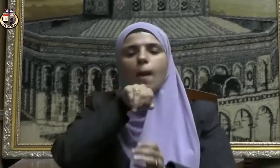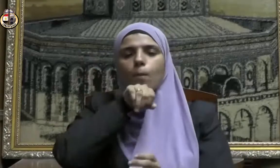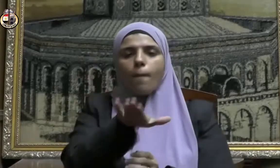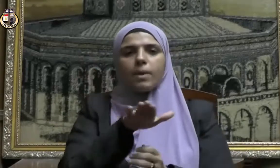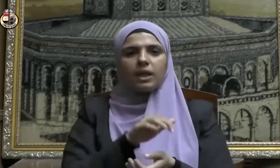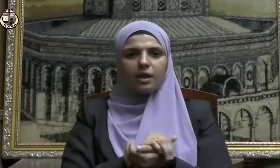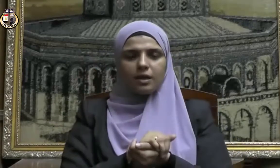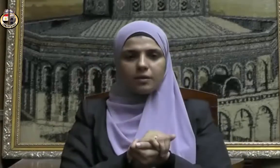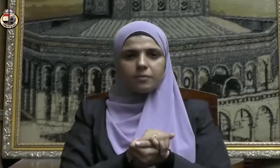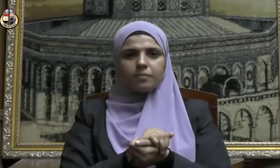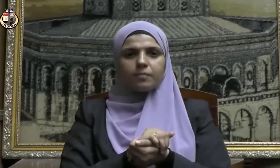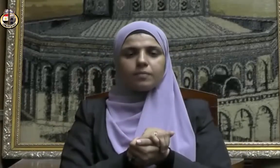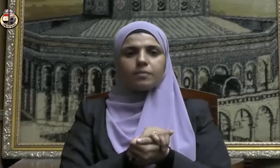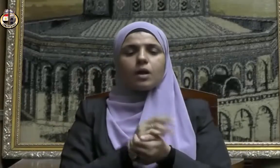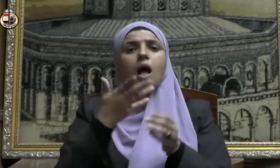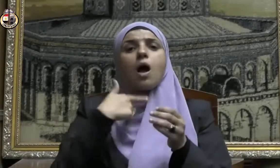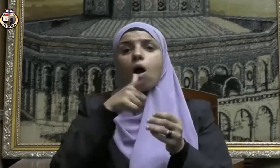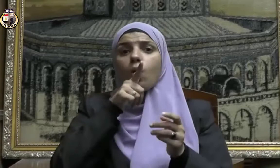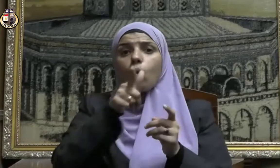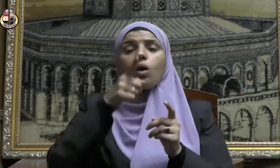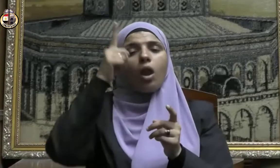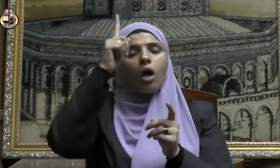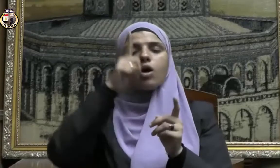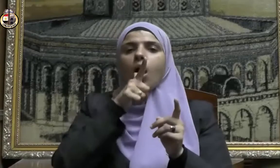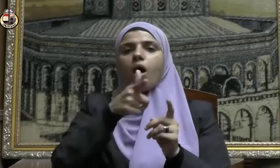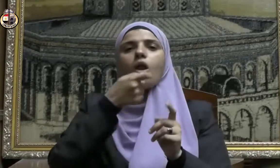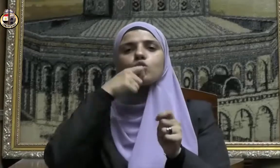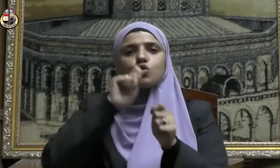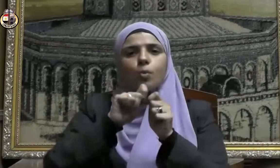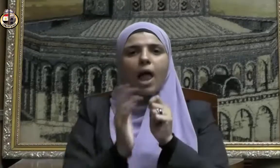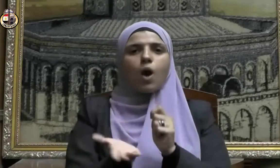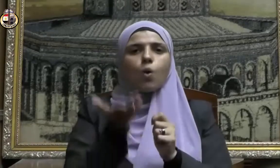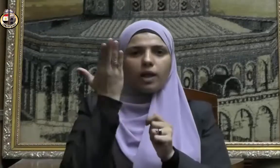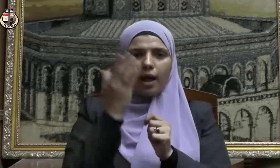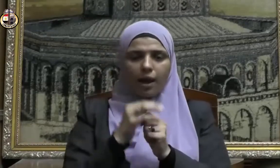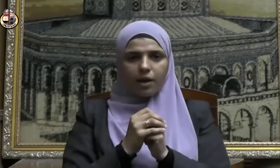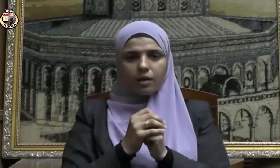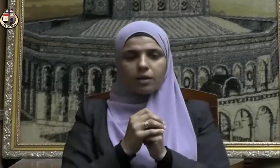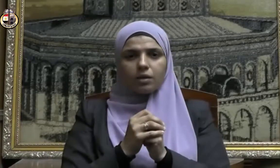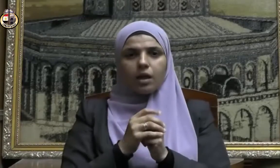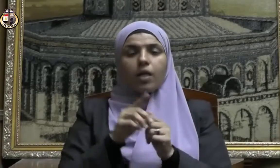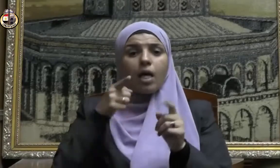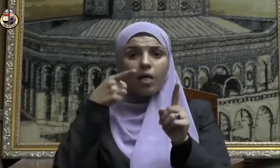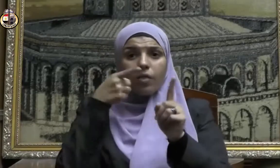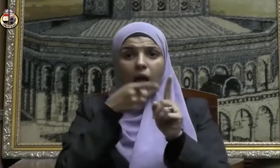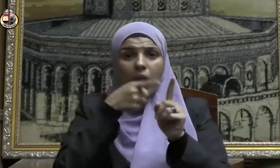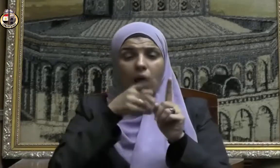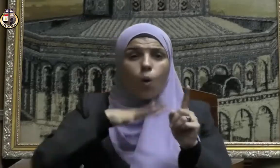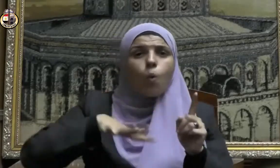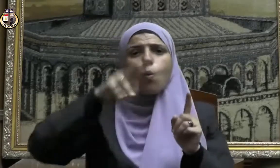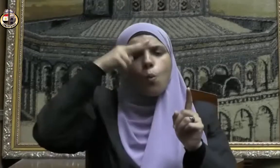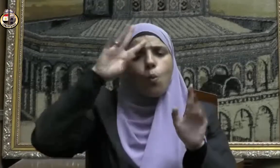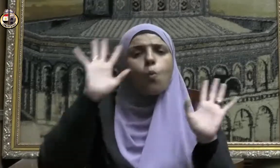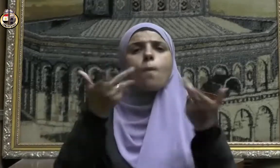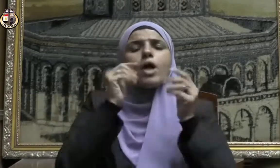المحمدية حيث يقول الحق سبحانه ذلك ومن يعظم